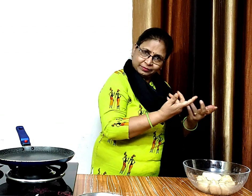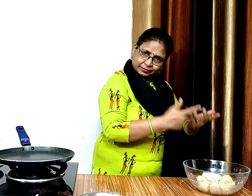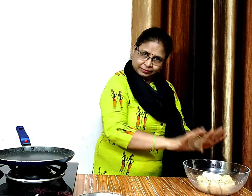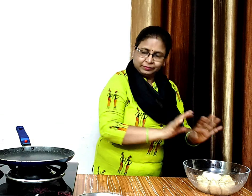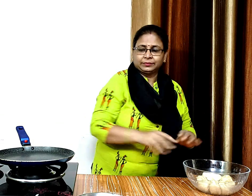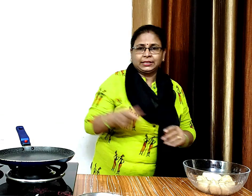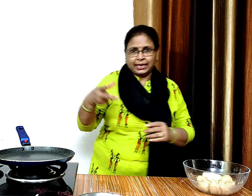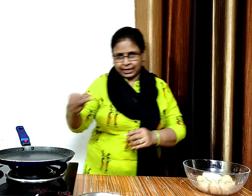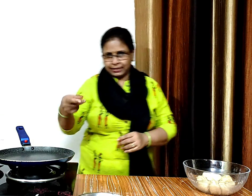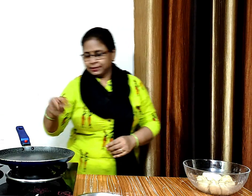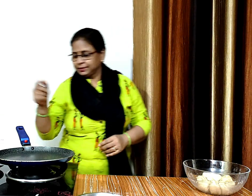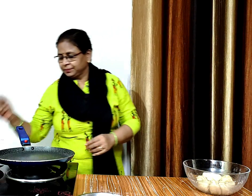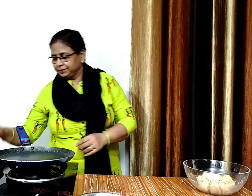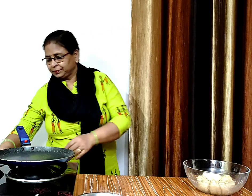अब दबागरम गरेंगे